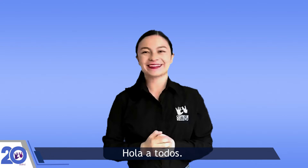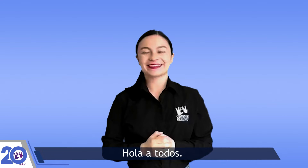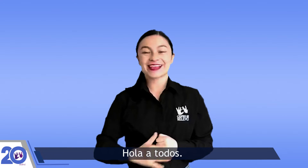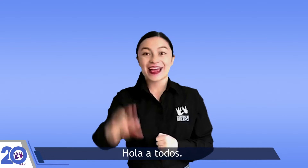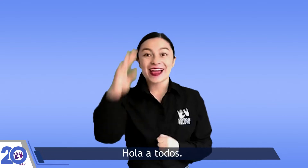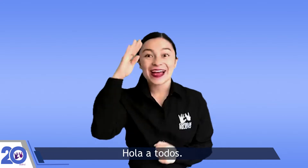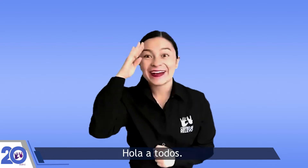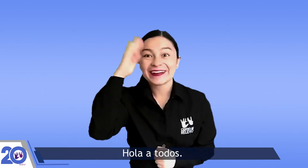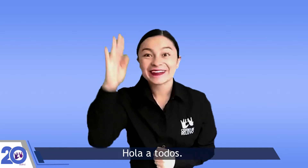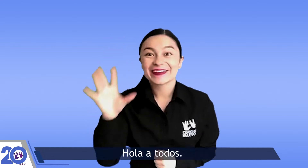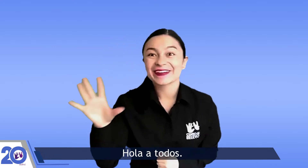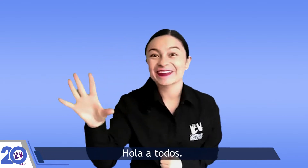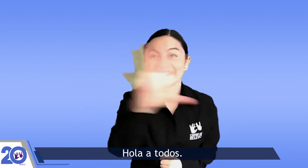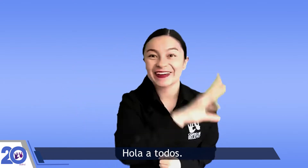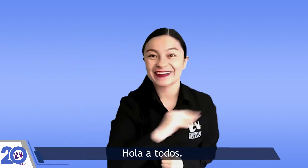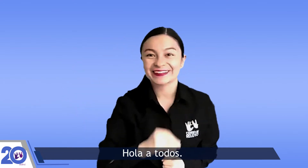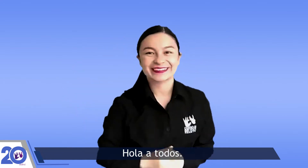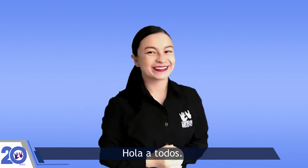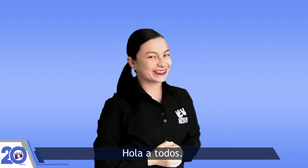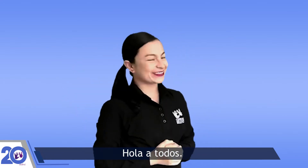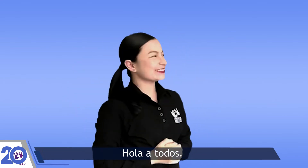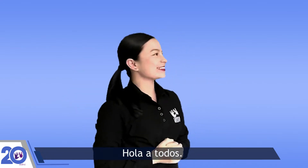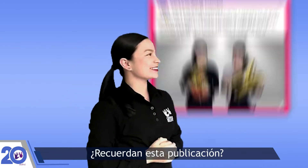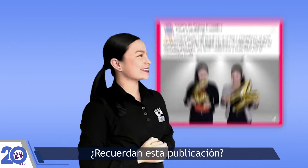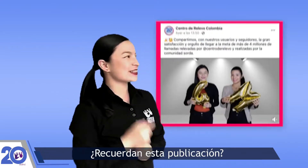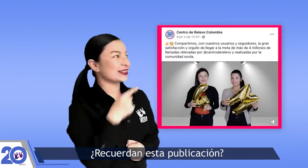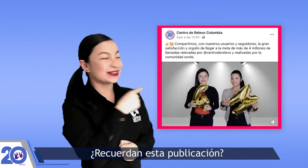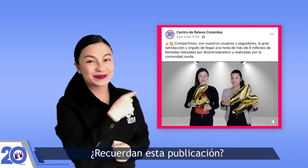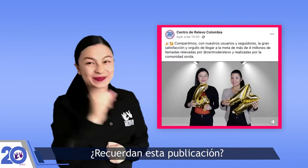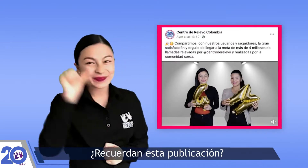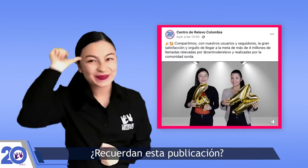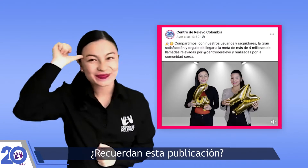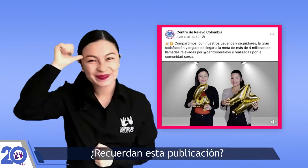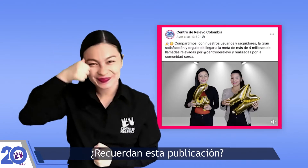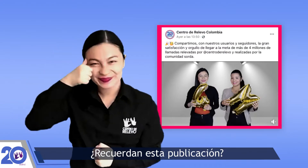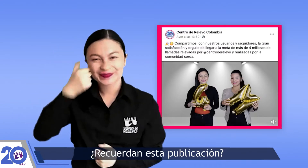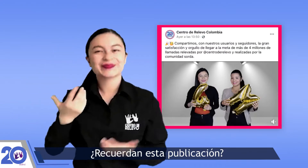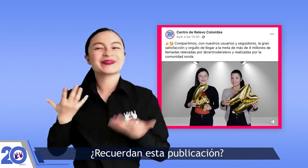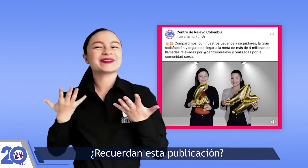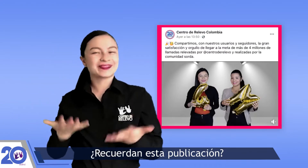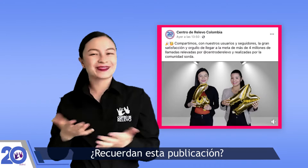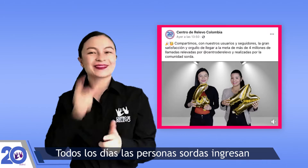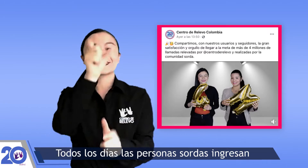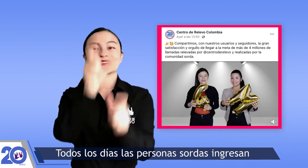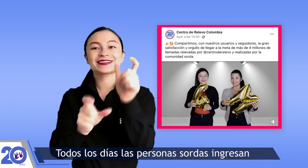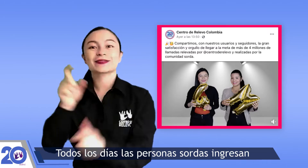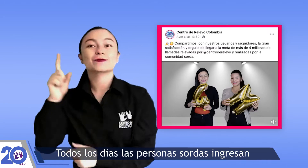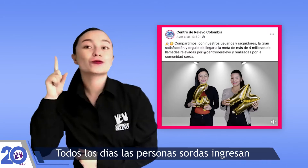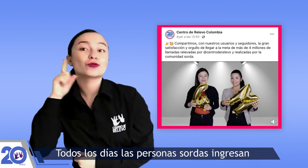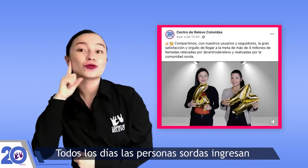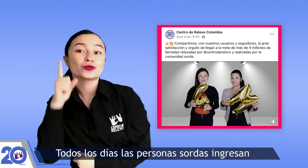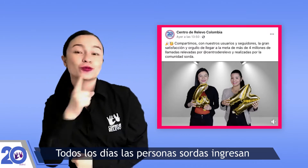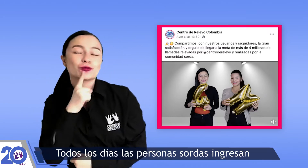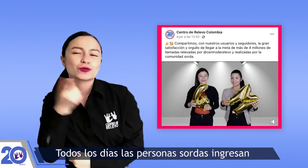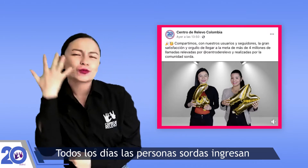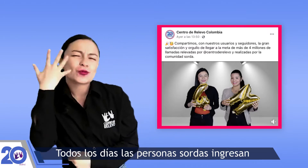¡Hola a todos! ¿Recuerdan esta publicación? Todos los días las personas sordas